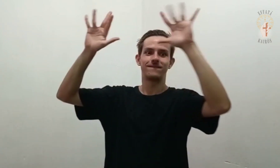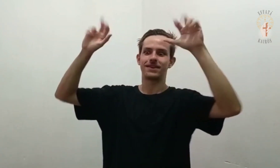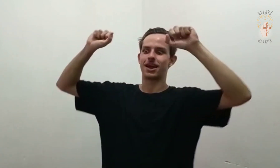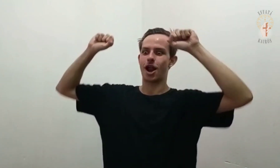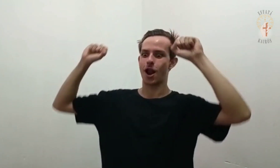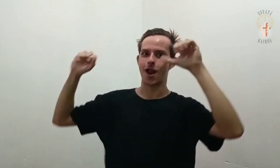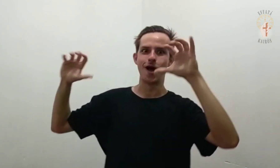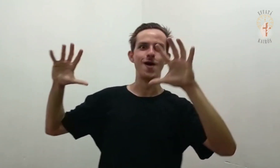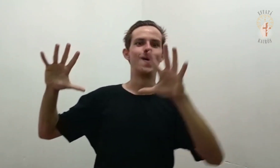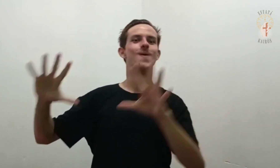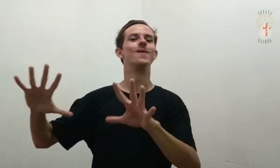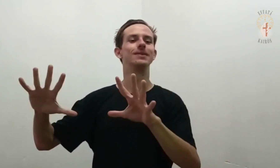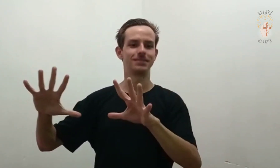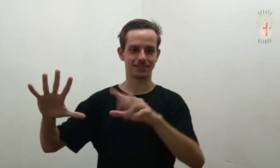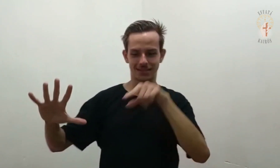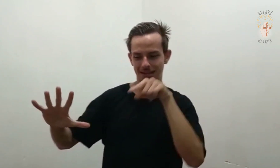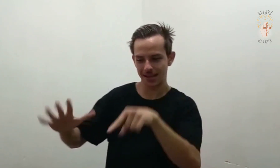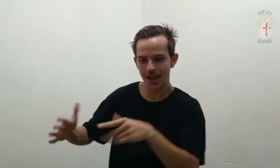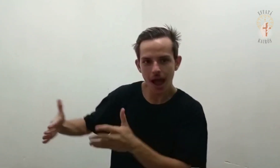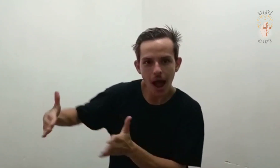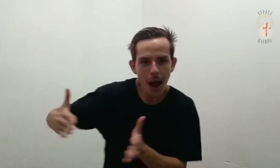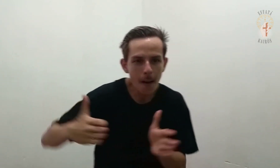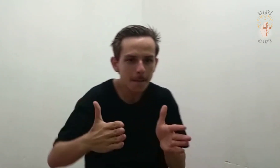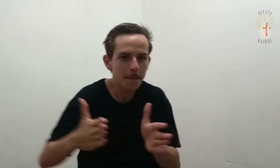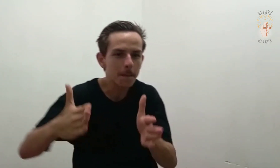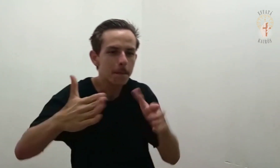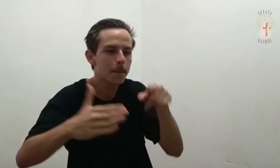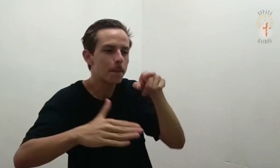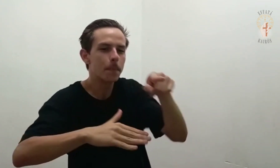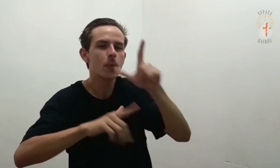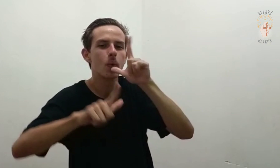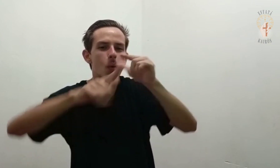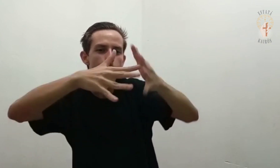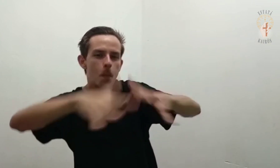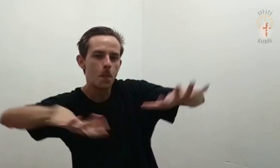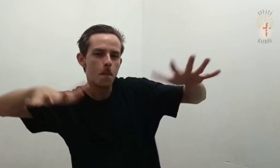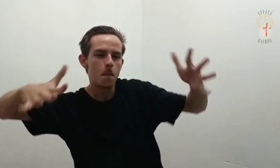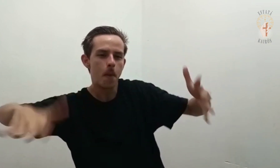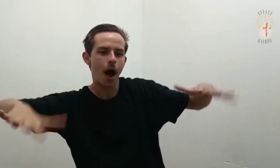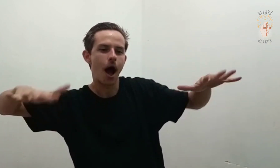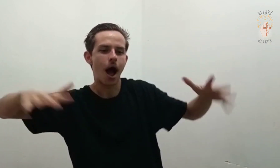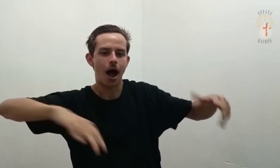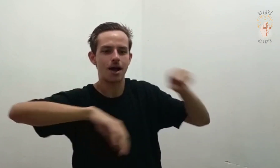do além Jordão